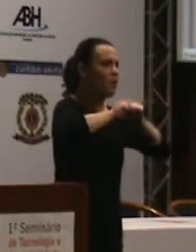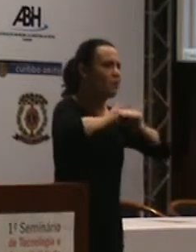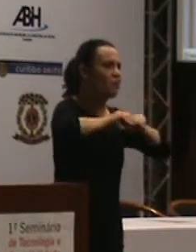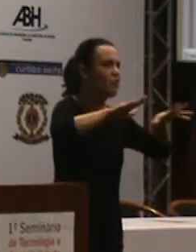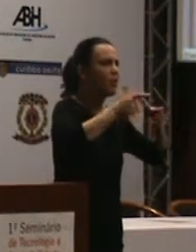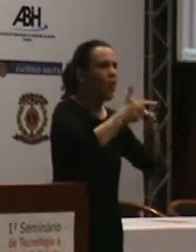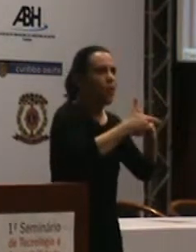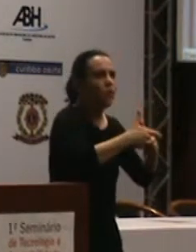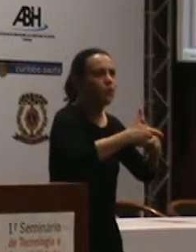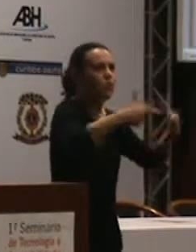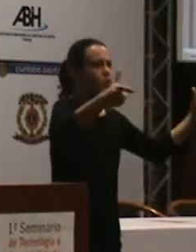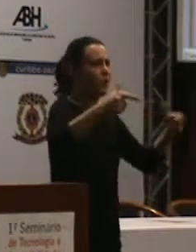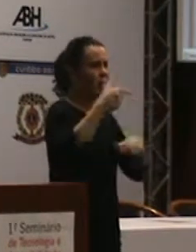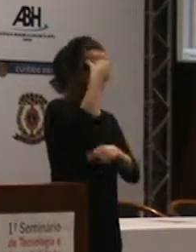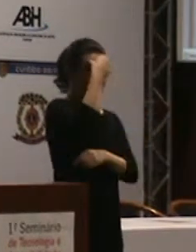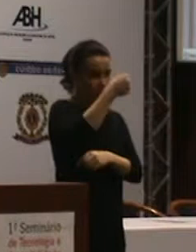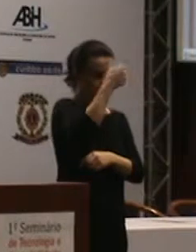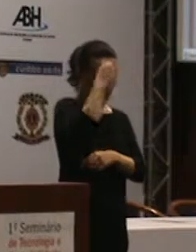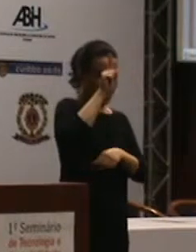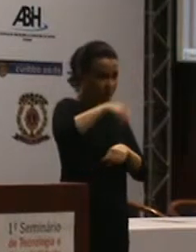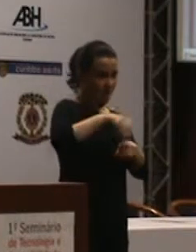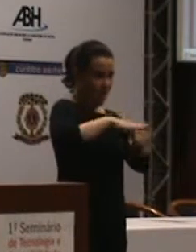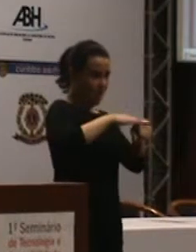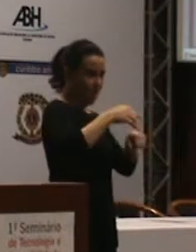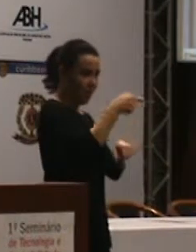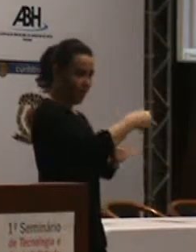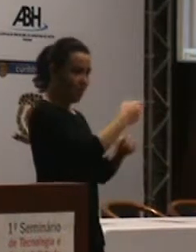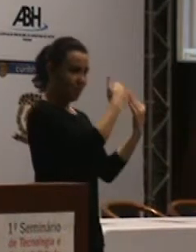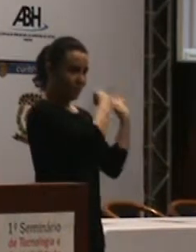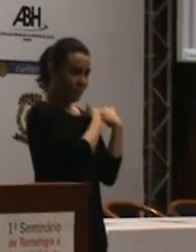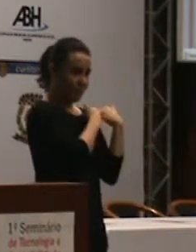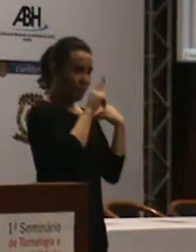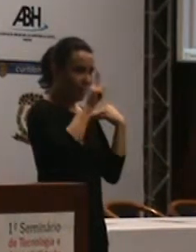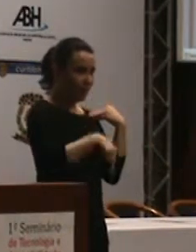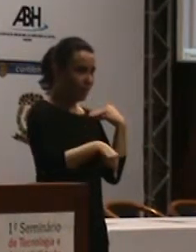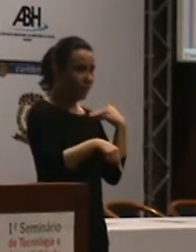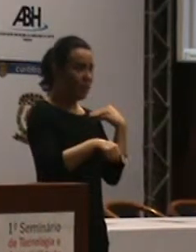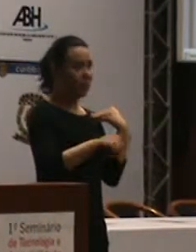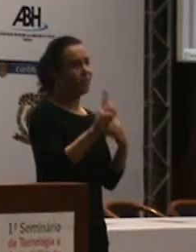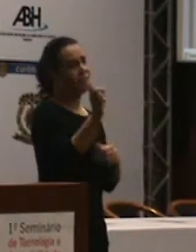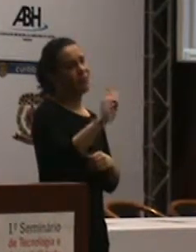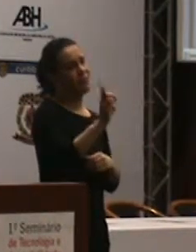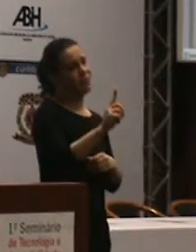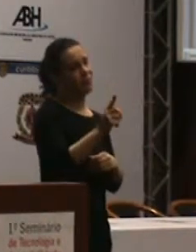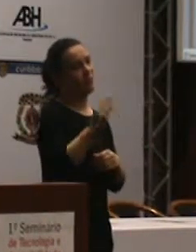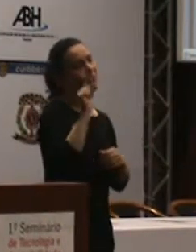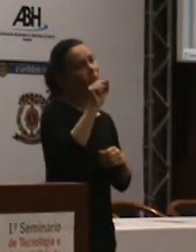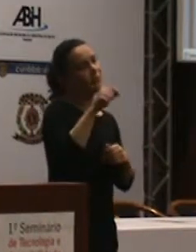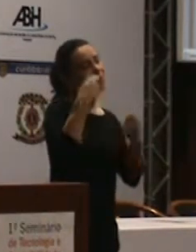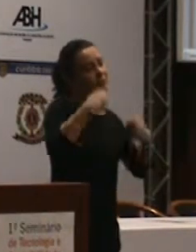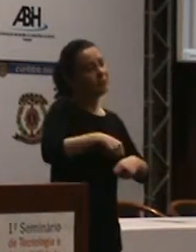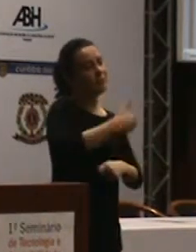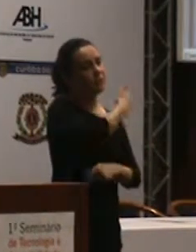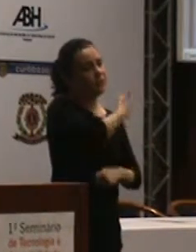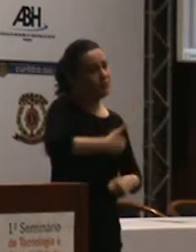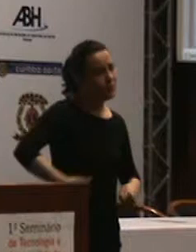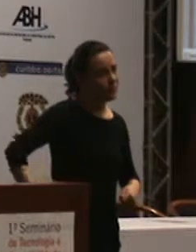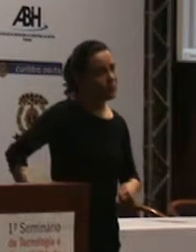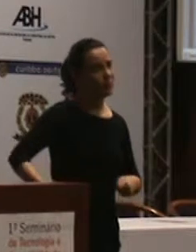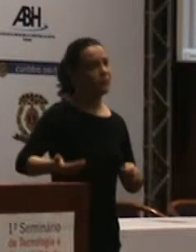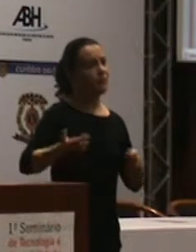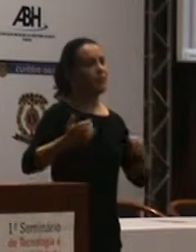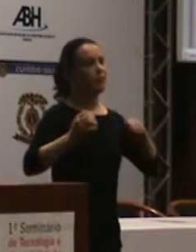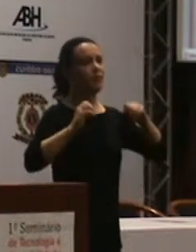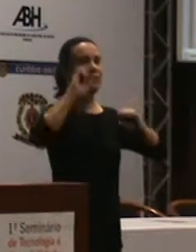é o papel dela participar do sistema produtivo dessa forma. Então, há necessidade de que